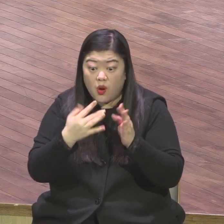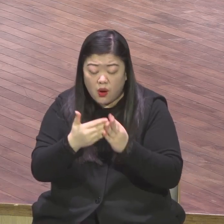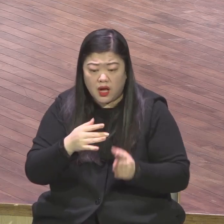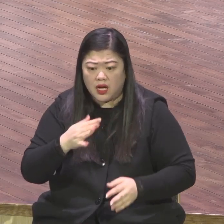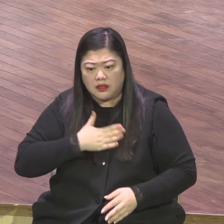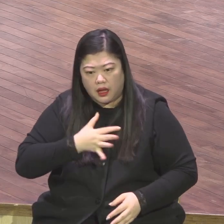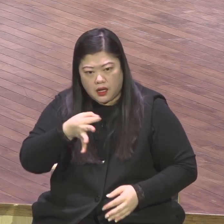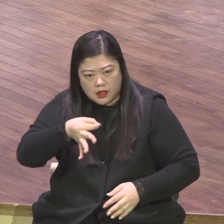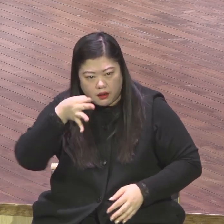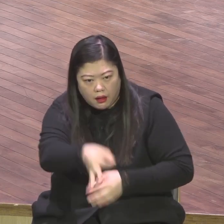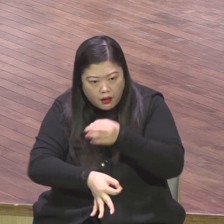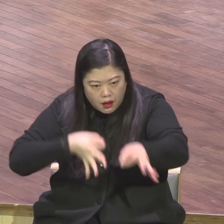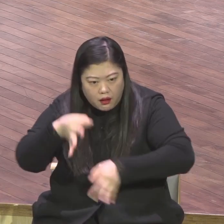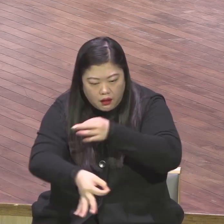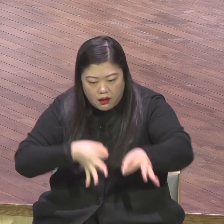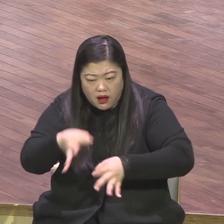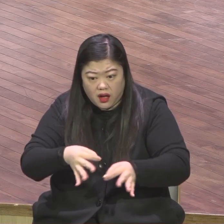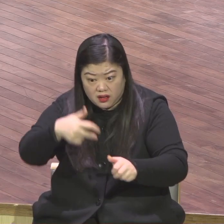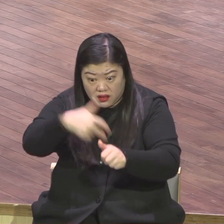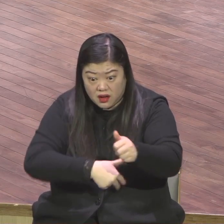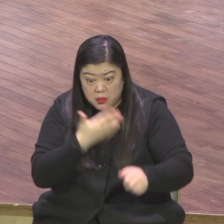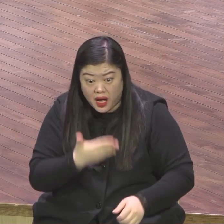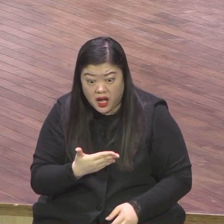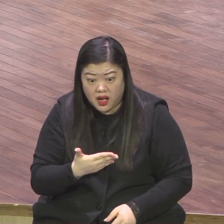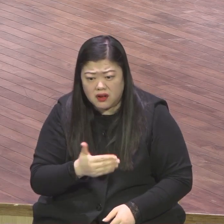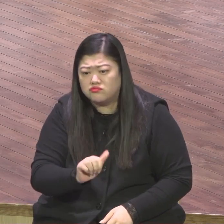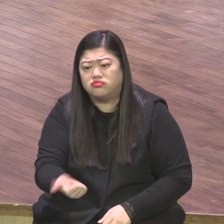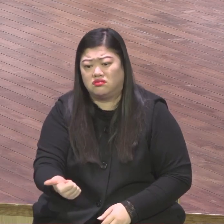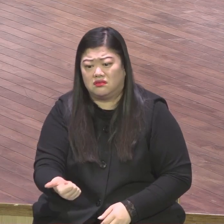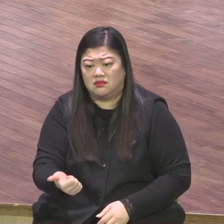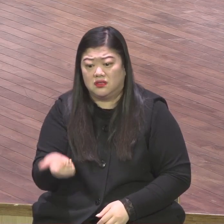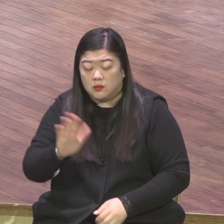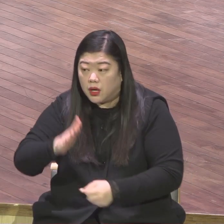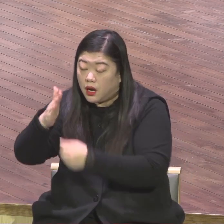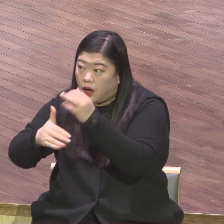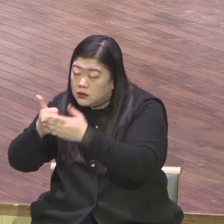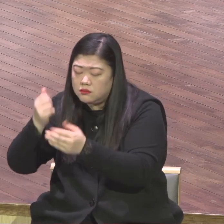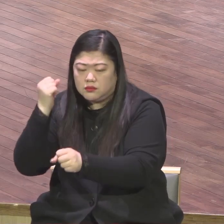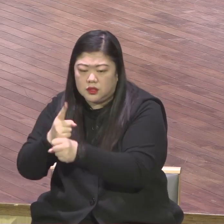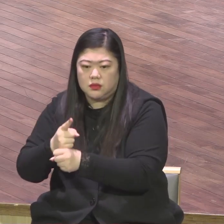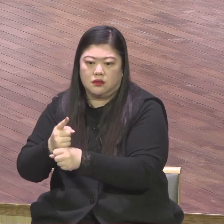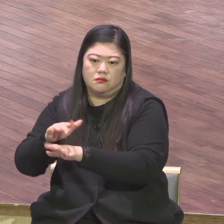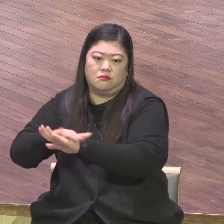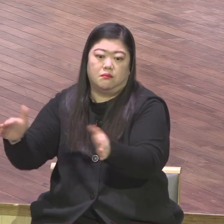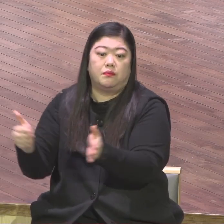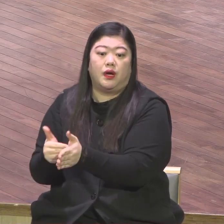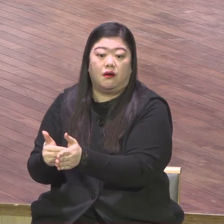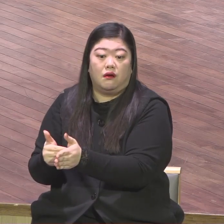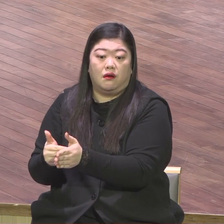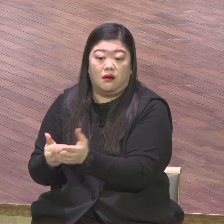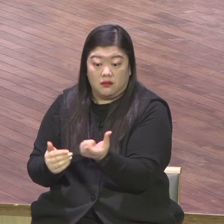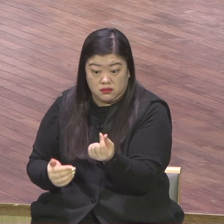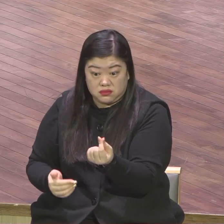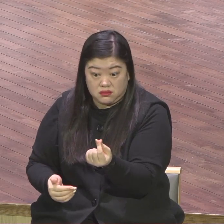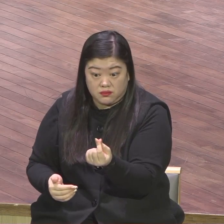알리투시 응답 25 25는 우리 영역이 아니에요 우리 24밖에 없어요 24시가 그런데